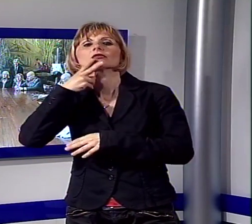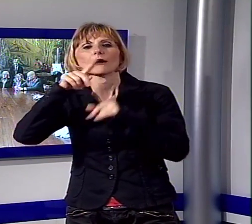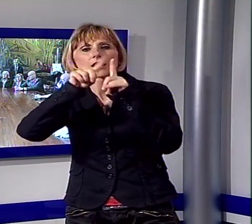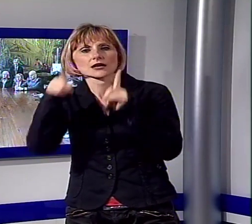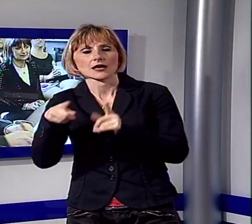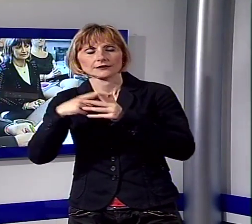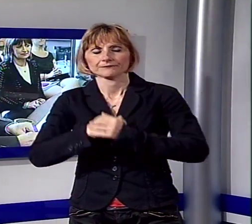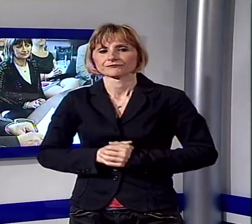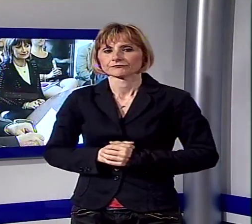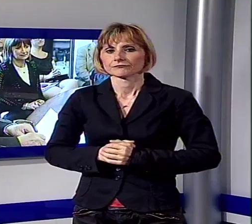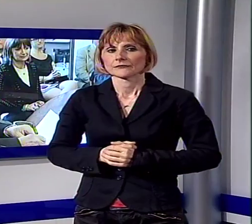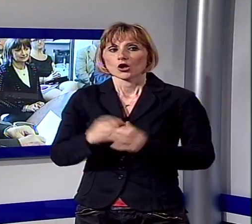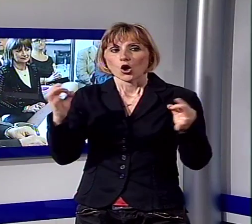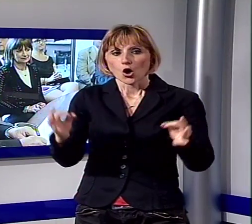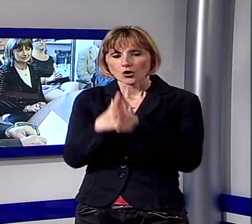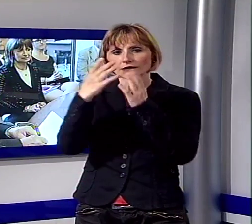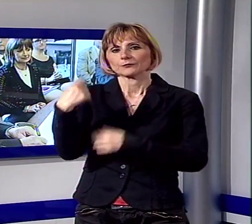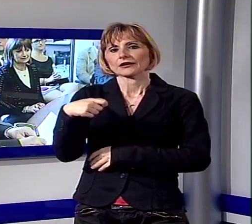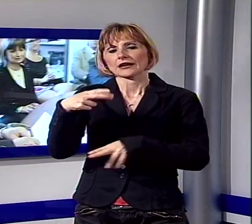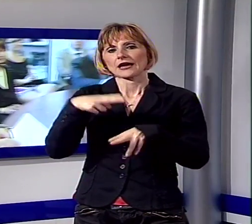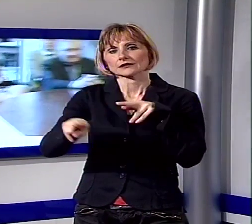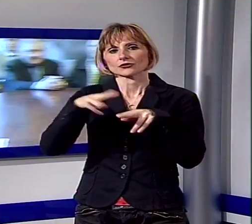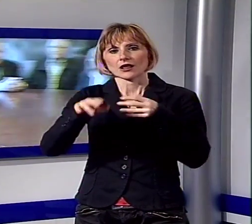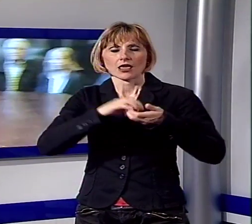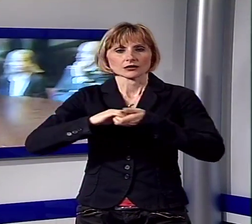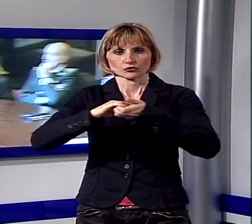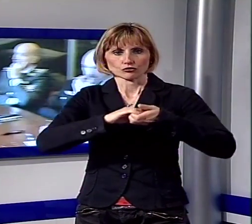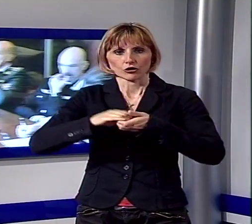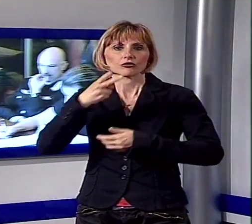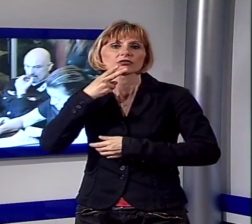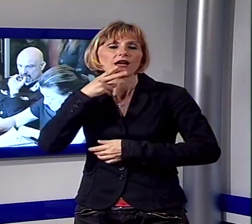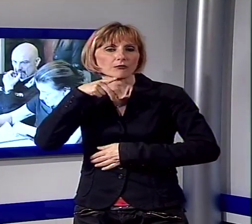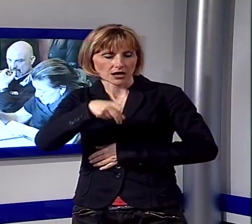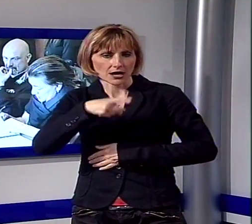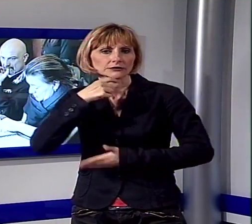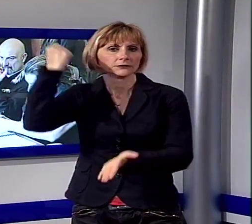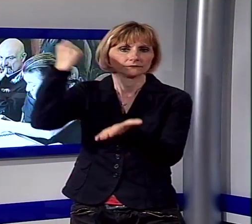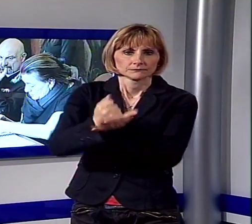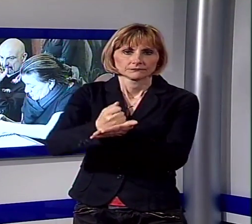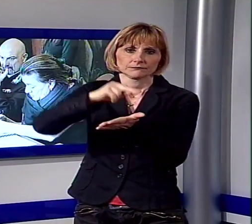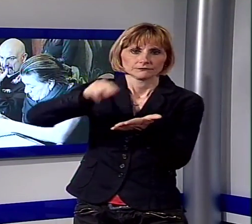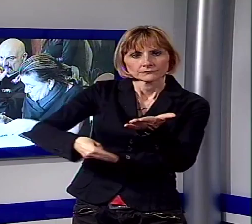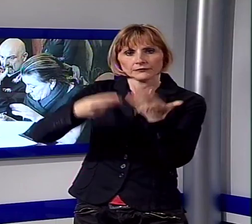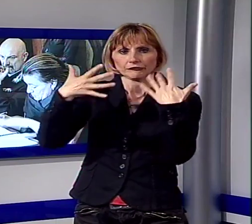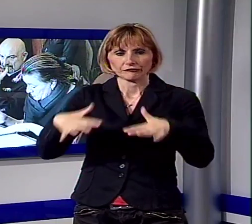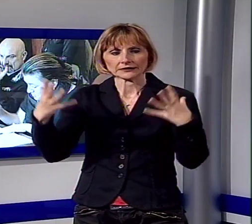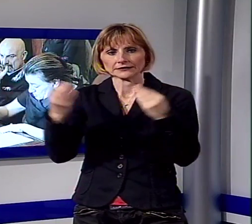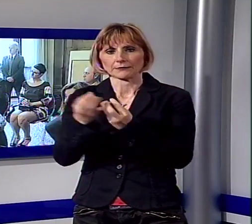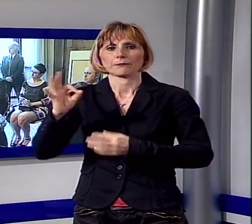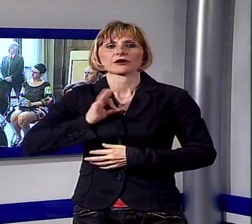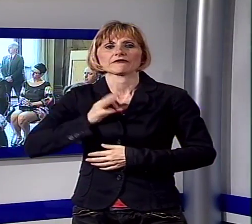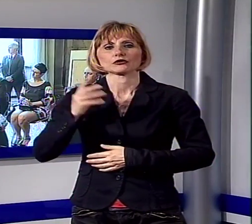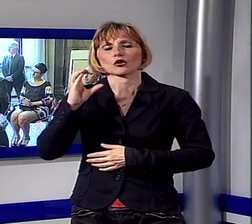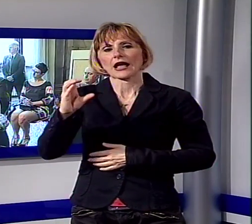Per l'occasione è arrivato a Lucca il Presidente Nazionale dell'Associazione che ha siglato il documento insieme al Prefetto Giovanna Cagliostro.